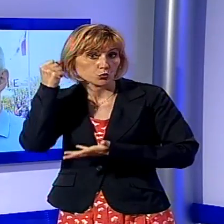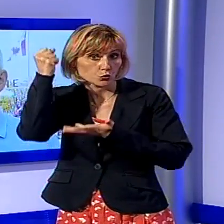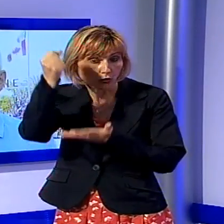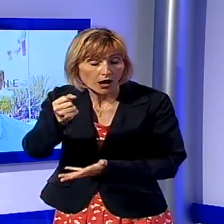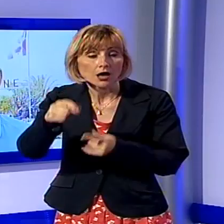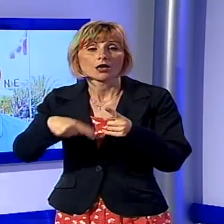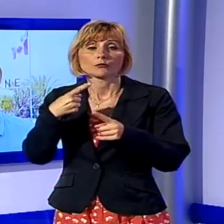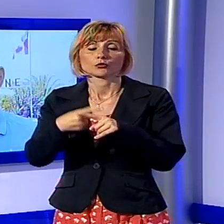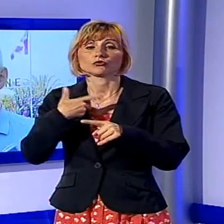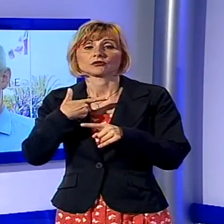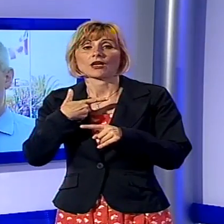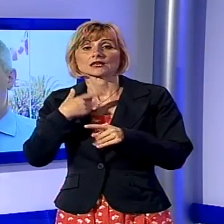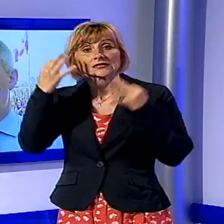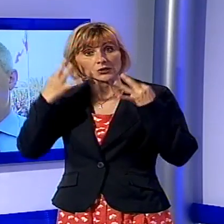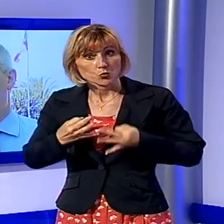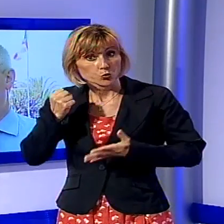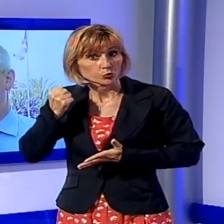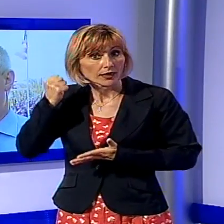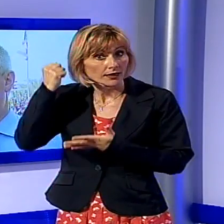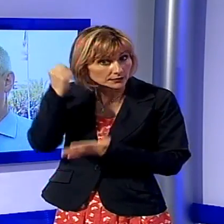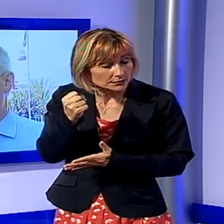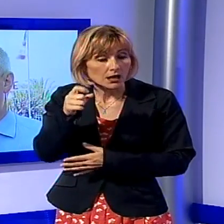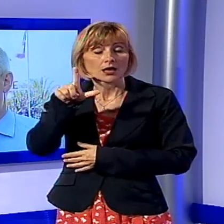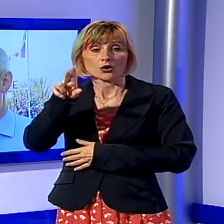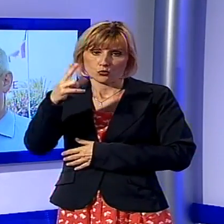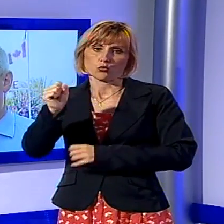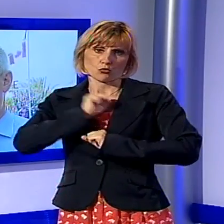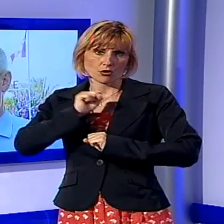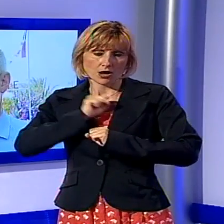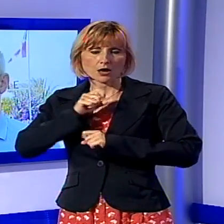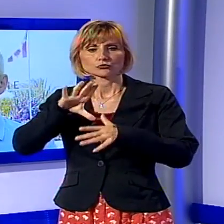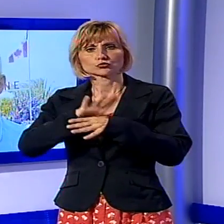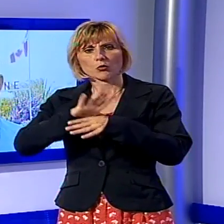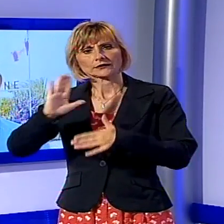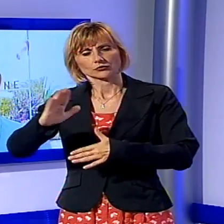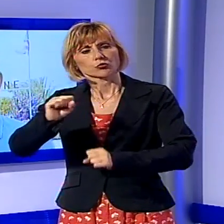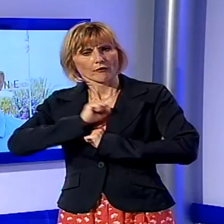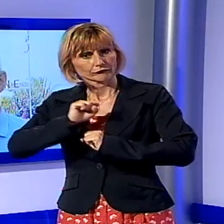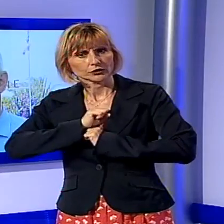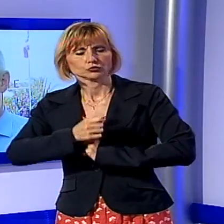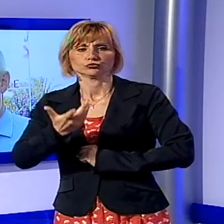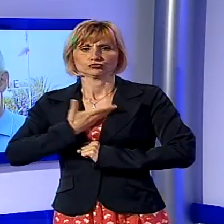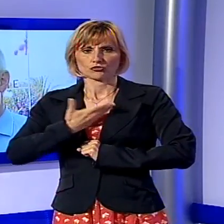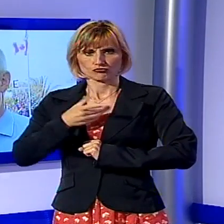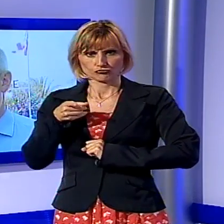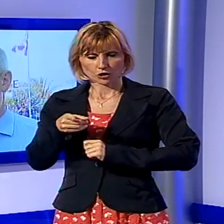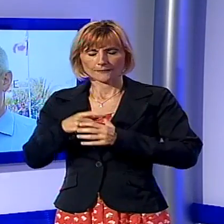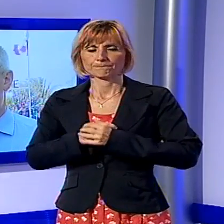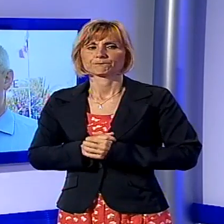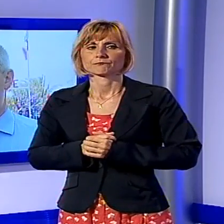sicurezza. Ecco, io credo che Luca e la squadra che lo accompagna in questo percorso